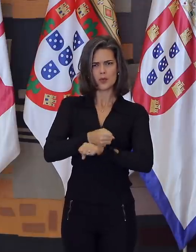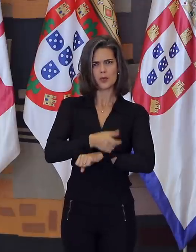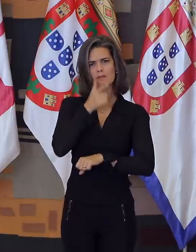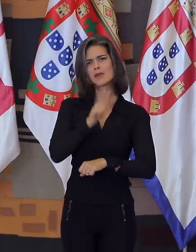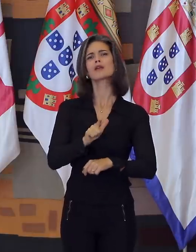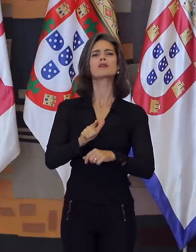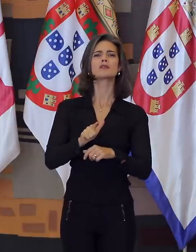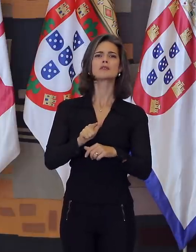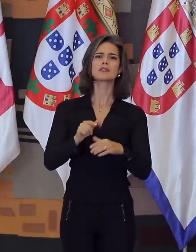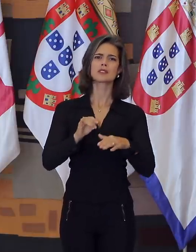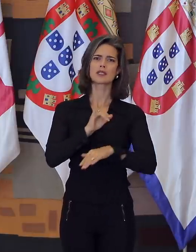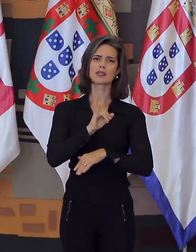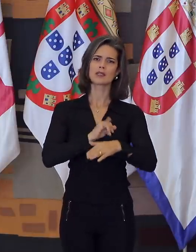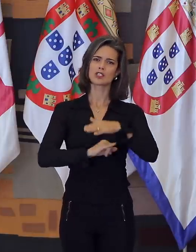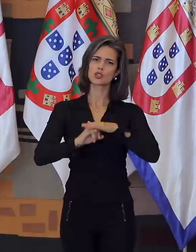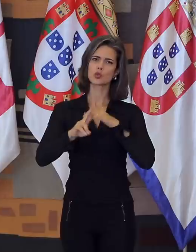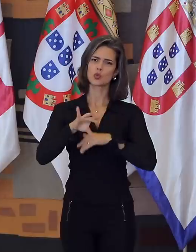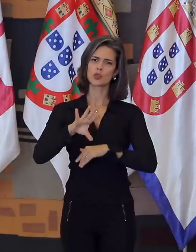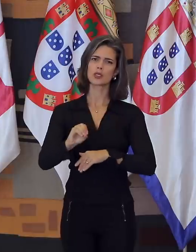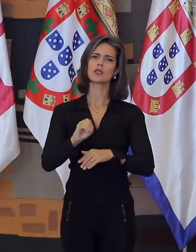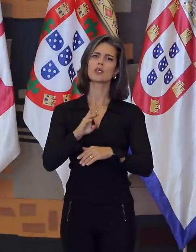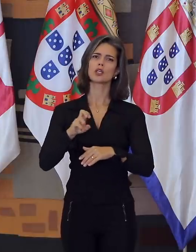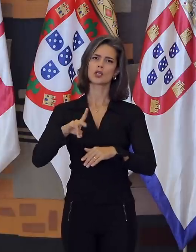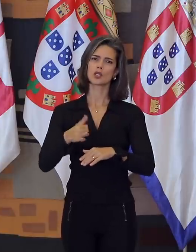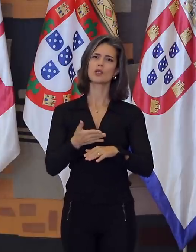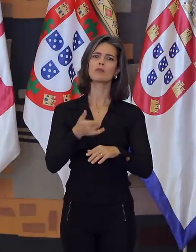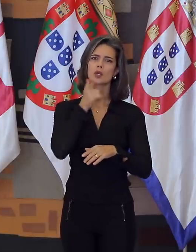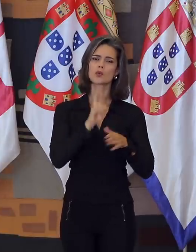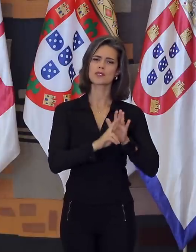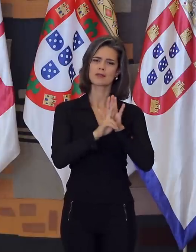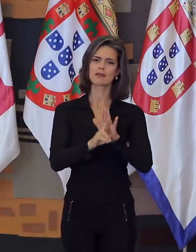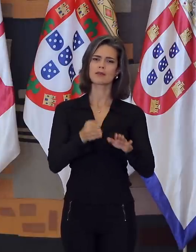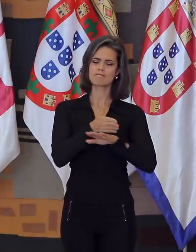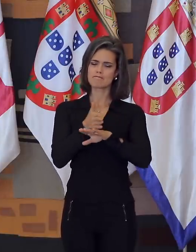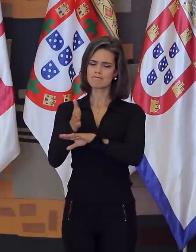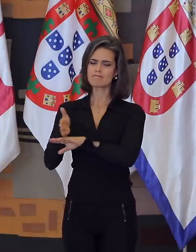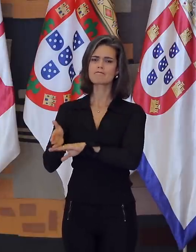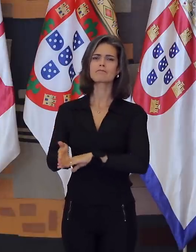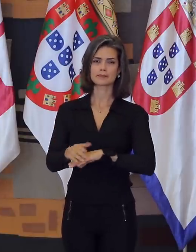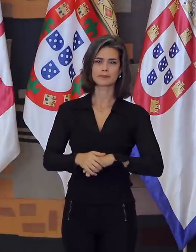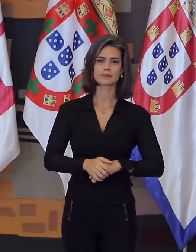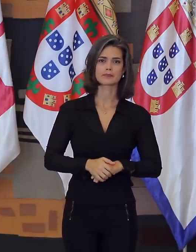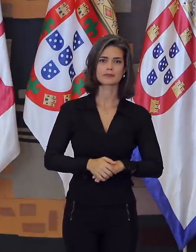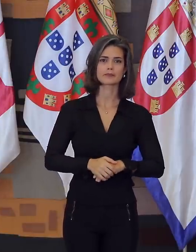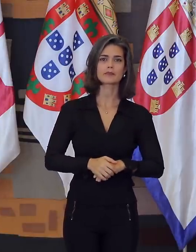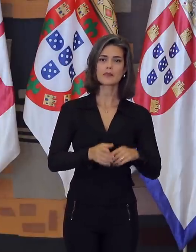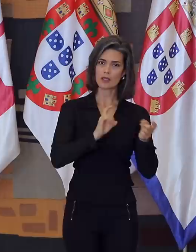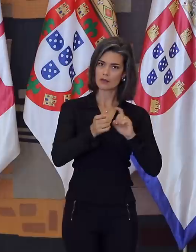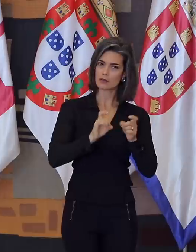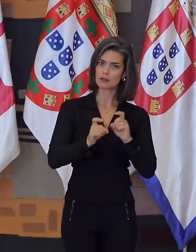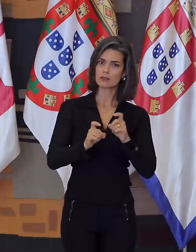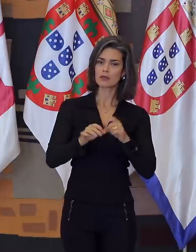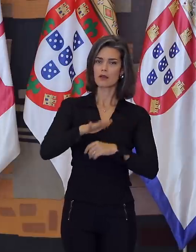êxito o Instituto Rio Branco e sermos lotados nas unidades do Ministério das Relações Exteriores. Da administração, às